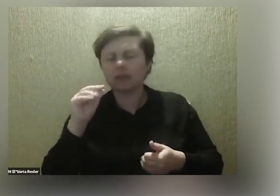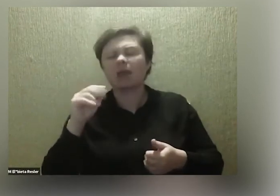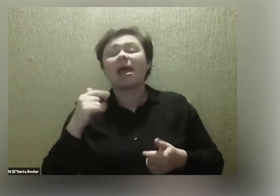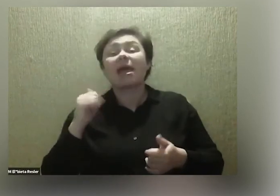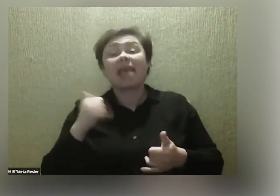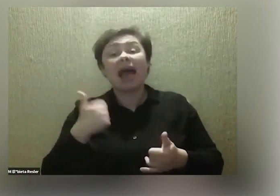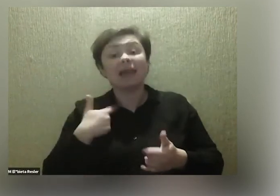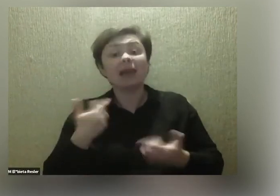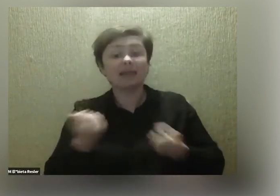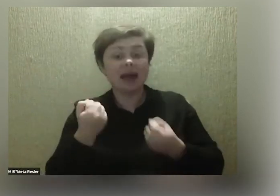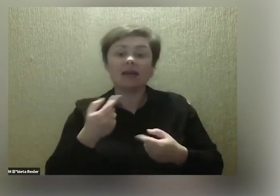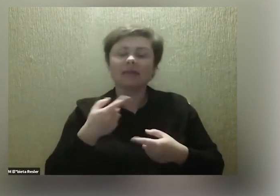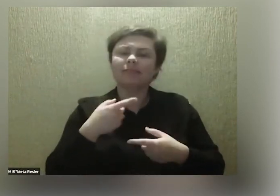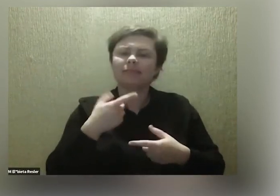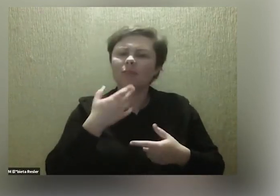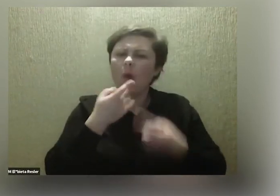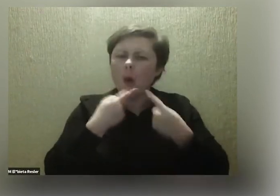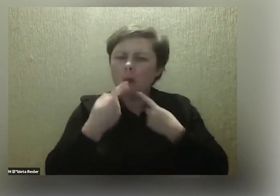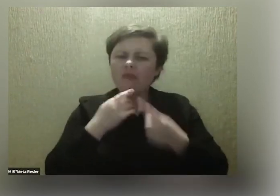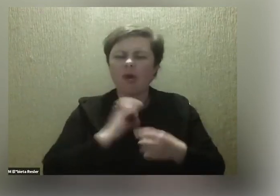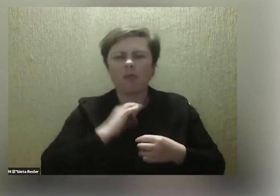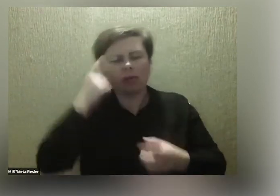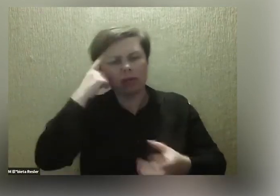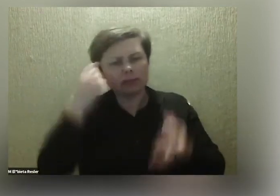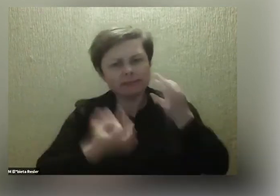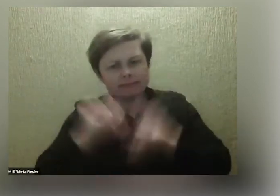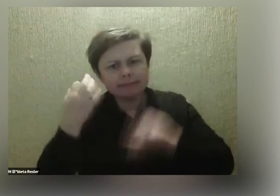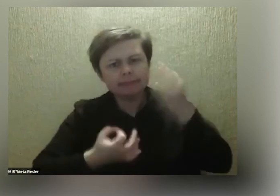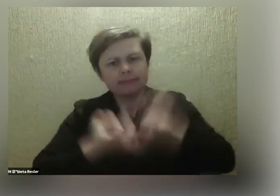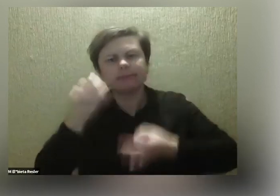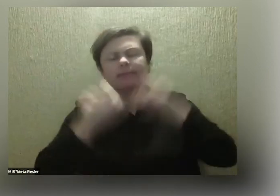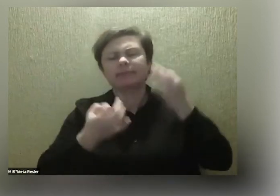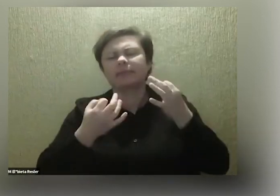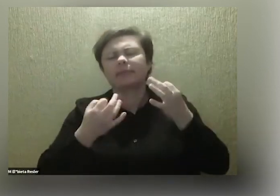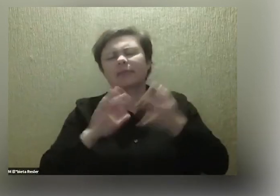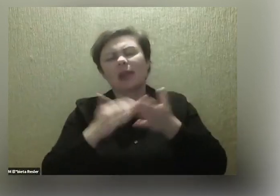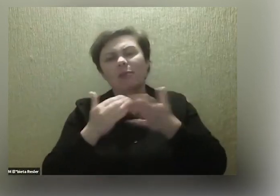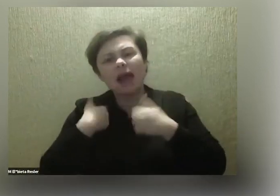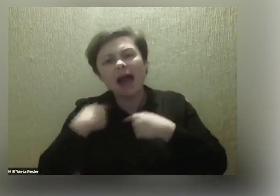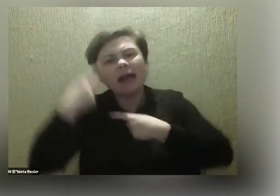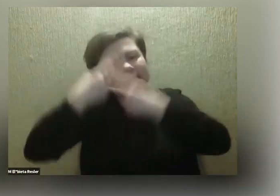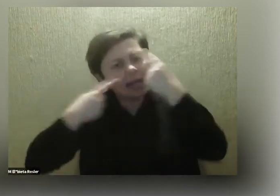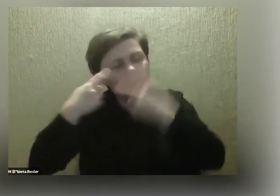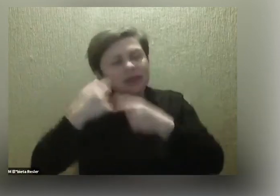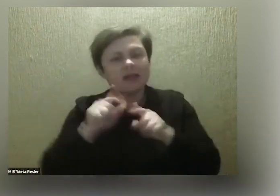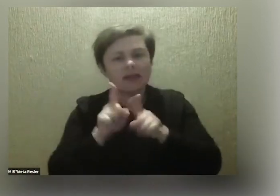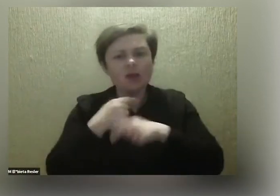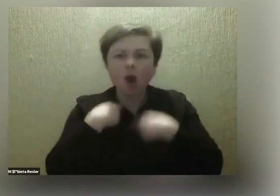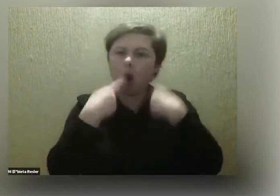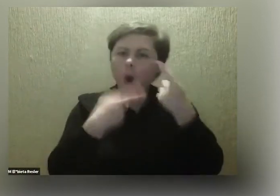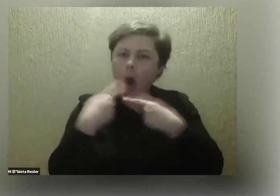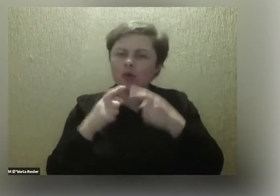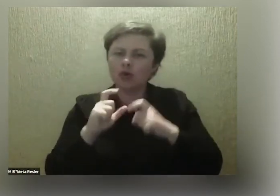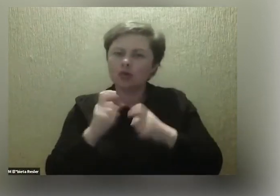wypowiadam, to raczej wyrażam swoje wątpliwości. Z reguły tak to wygląda, że ja się nad czymś zastanawiam. Coś